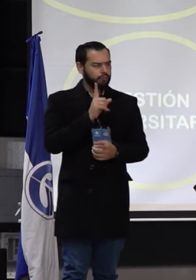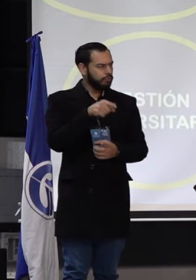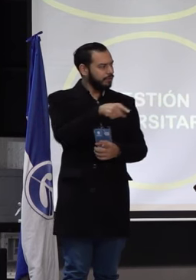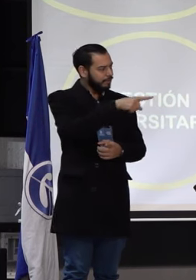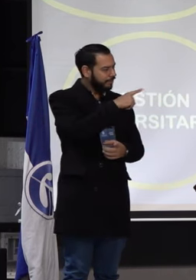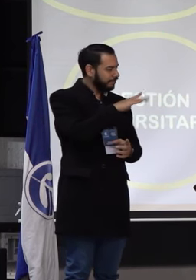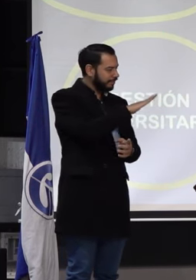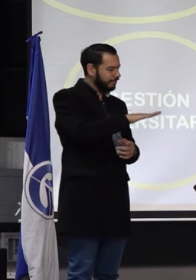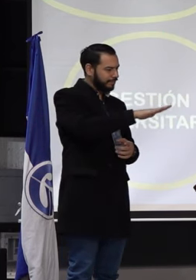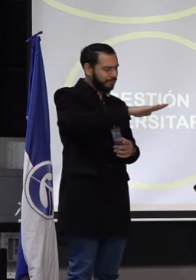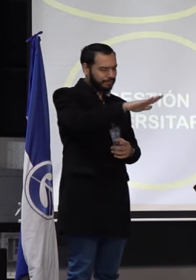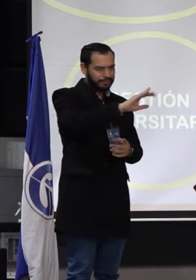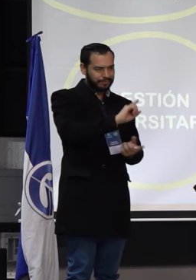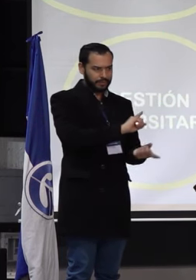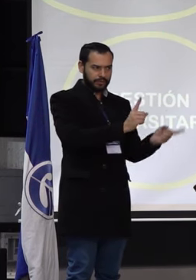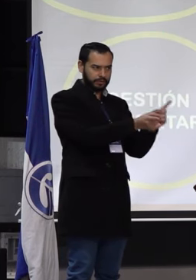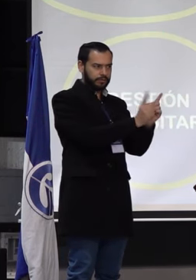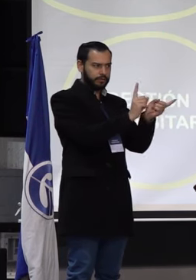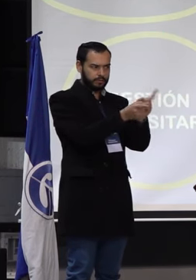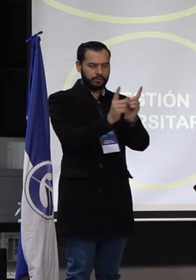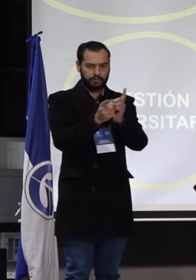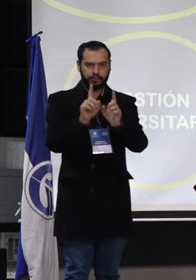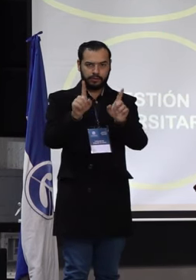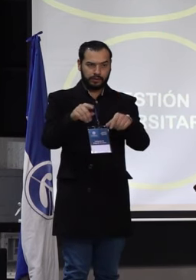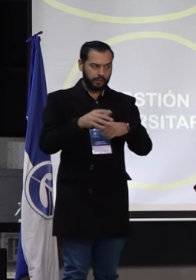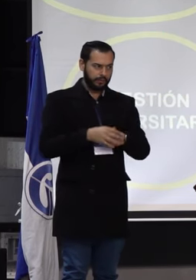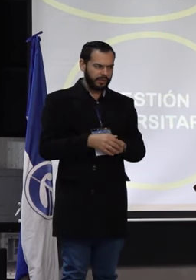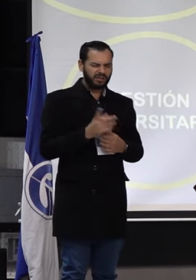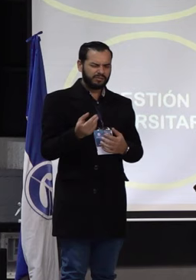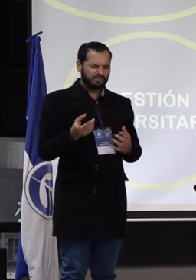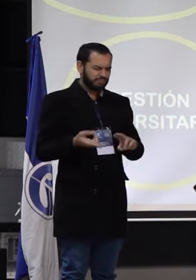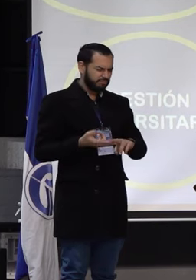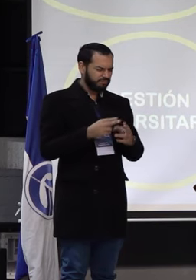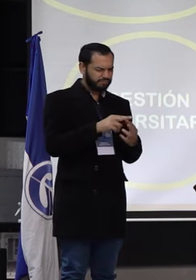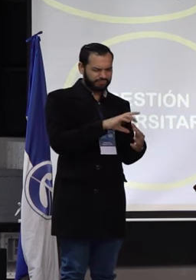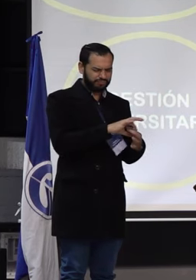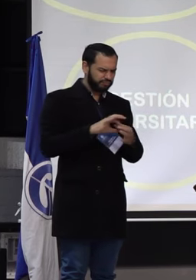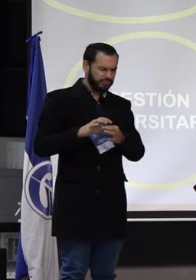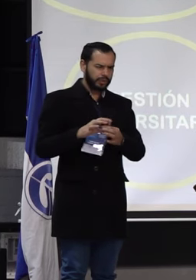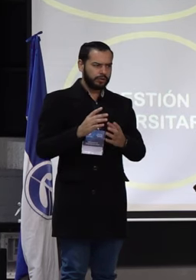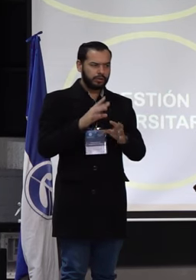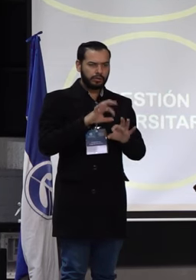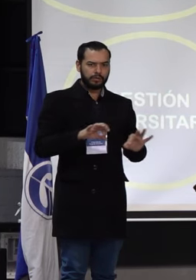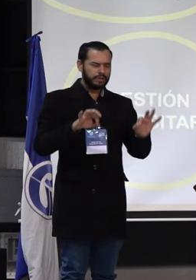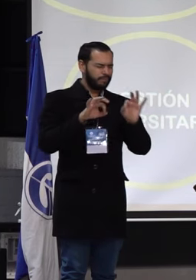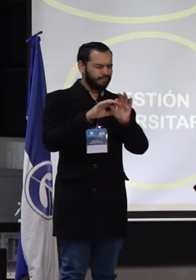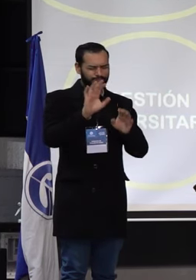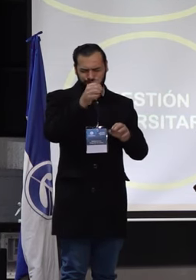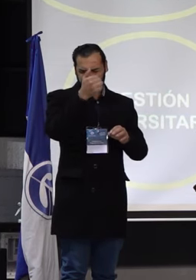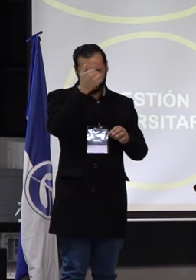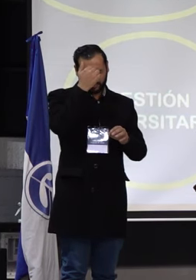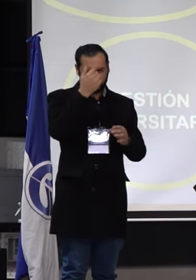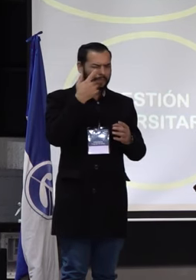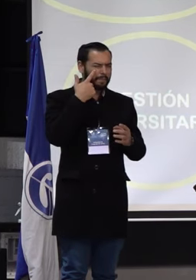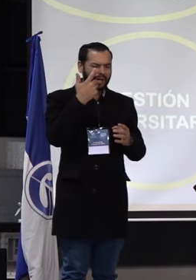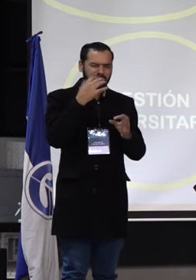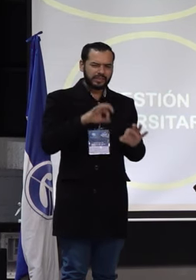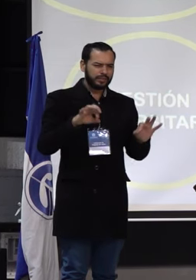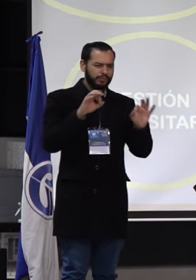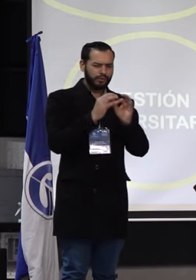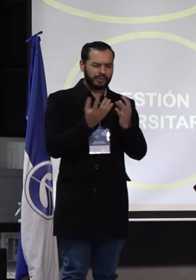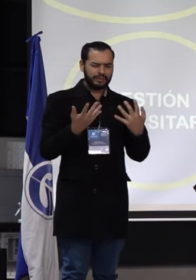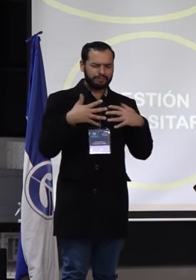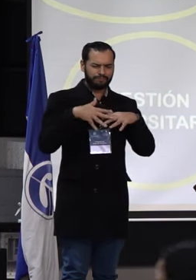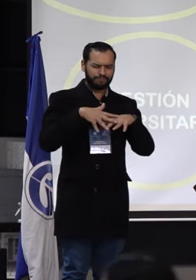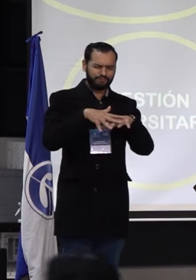sus escenarios. Y esto nosotros lo planteamos en relación a algo que nos parece fundamental y es de nuevo consolidar el tejido social universitario